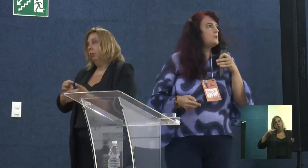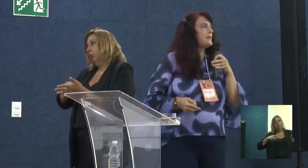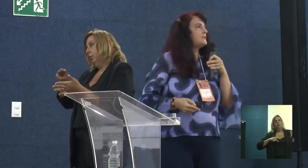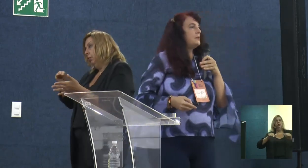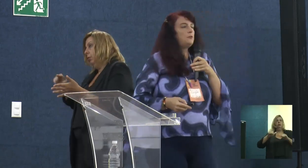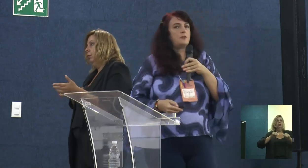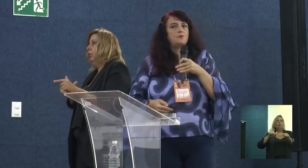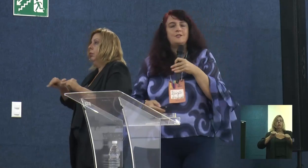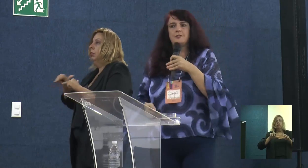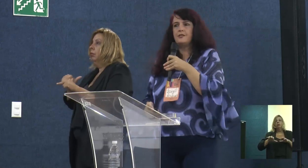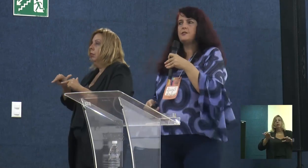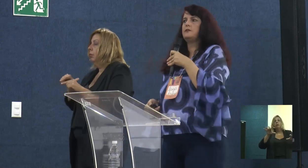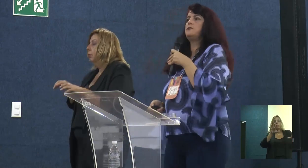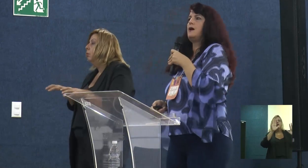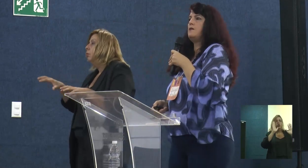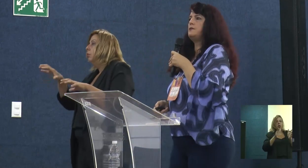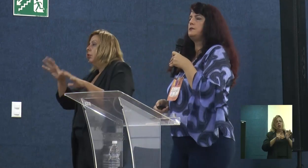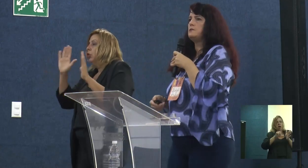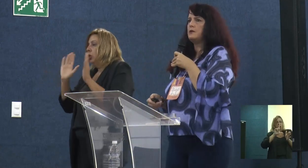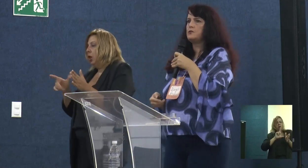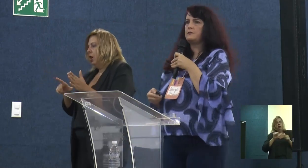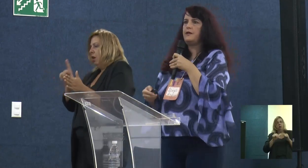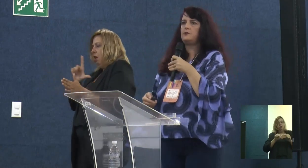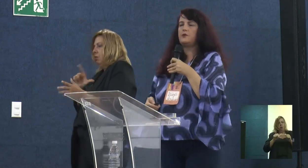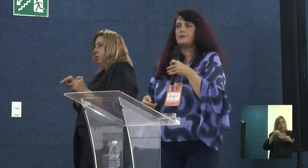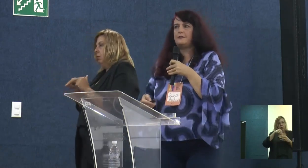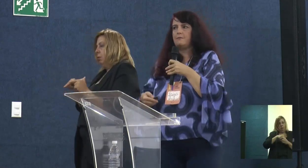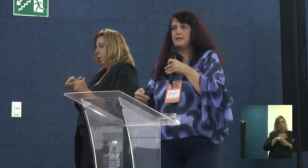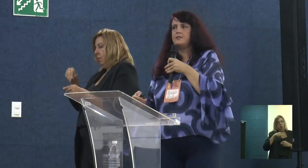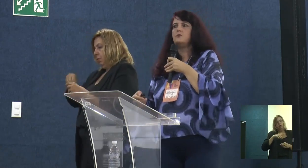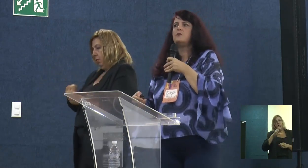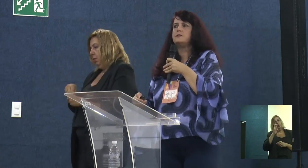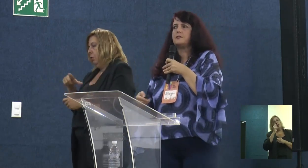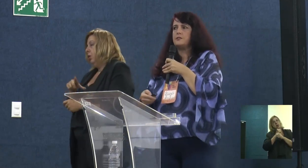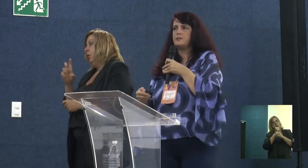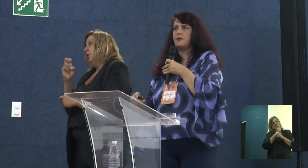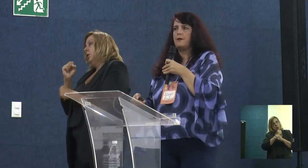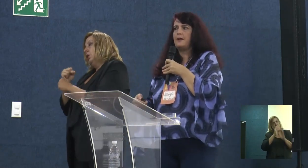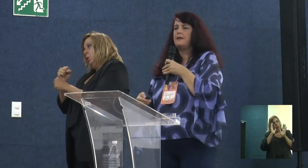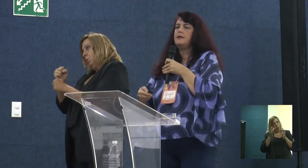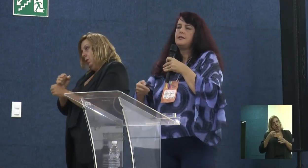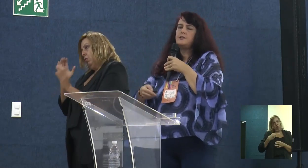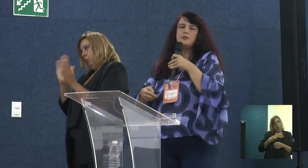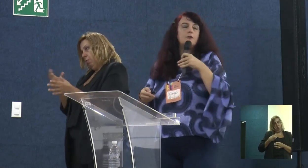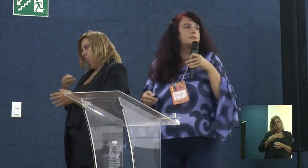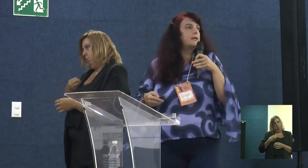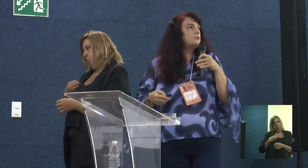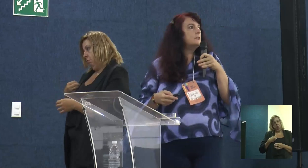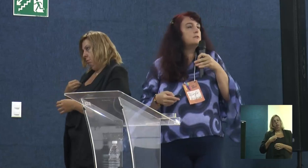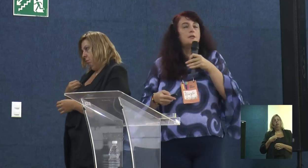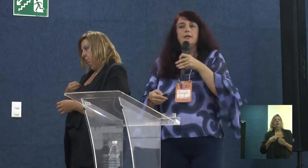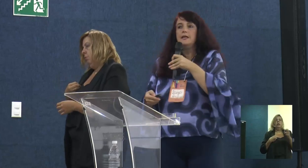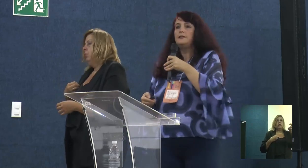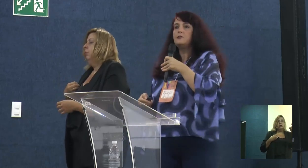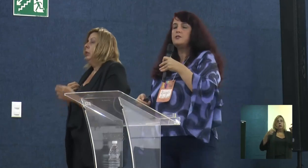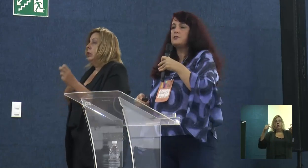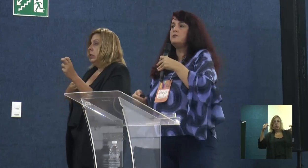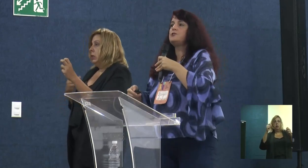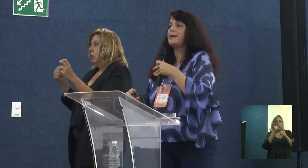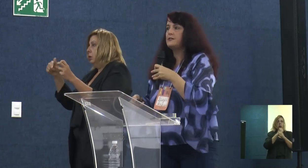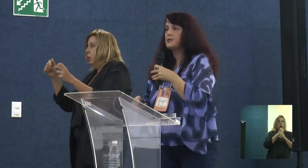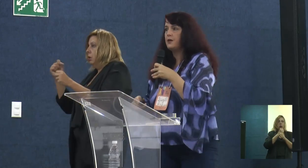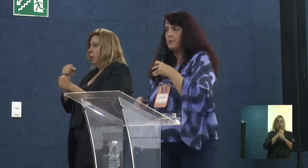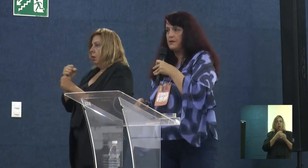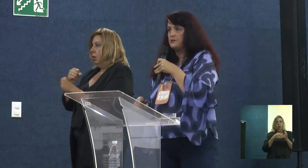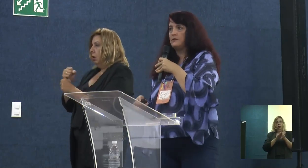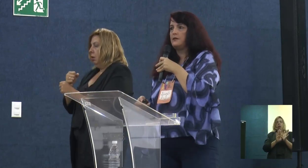trabalhar nos sete territórios onde a gente já atuava. Então, os territórios já tem mais de cinco anos que a gente trabalha, de cinco a sete anos. Então, a gente